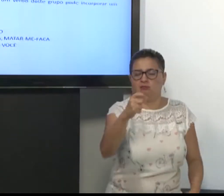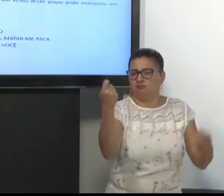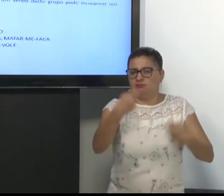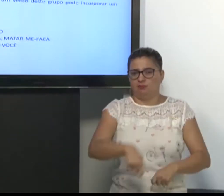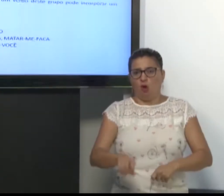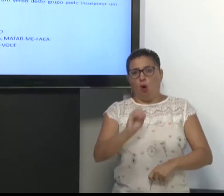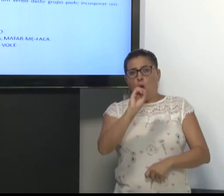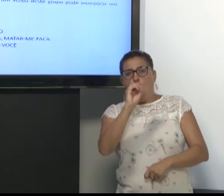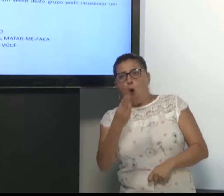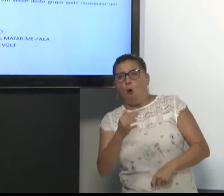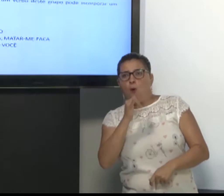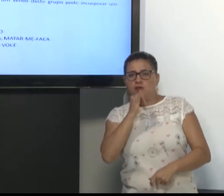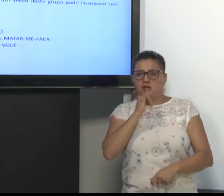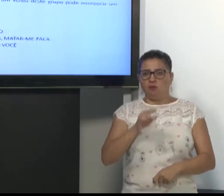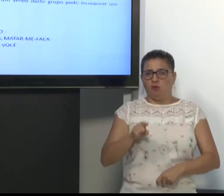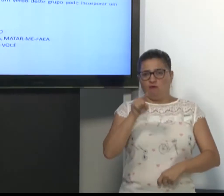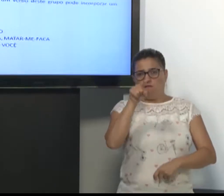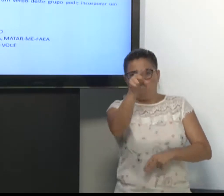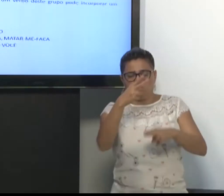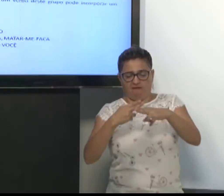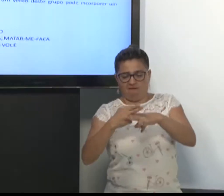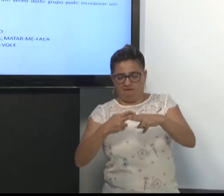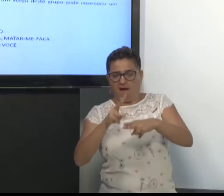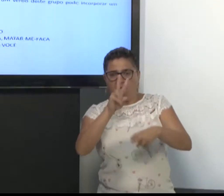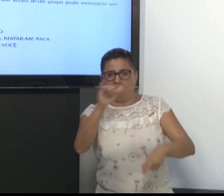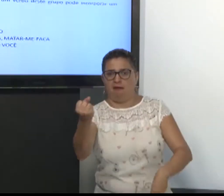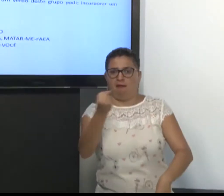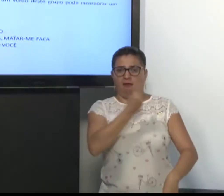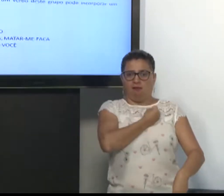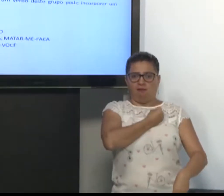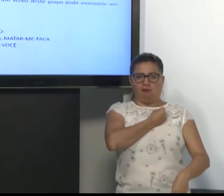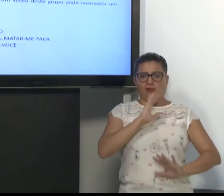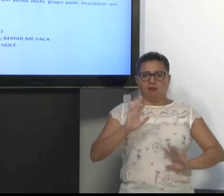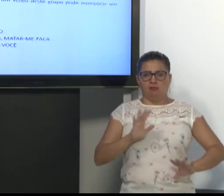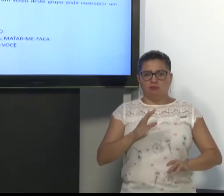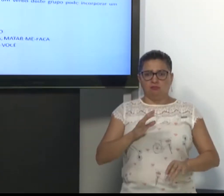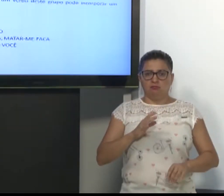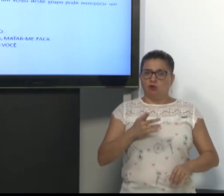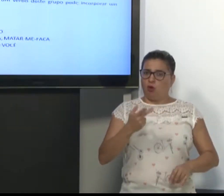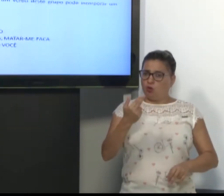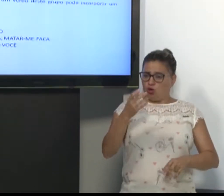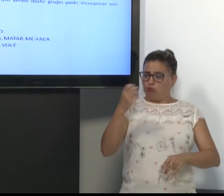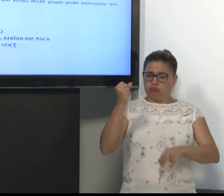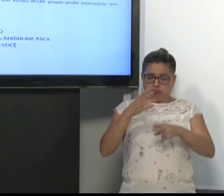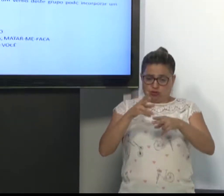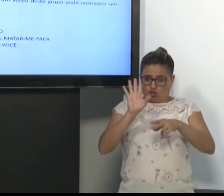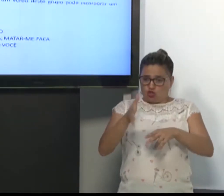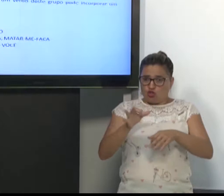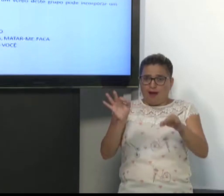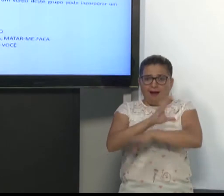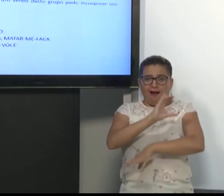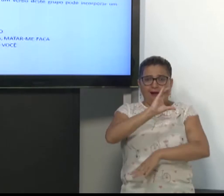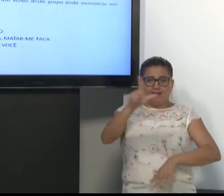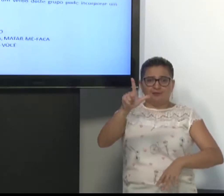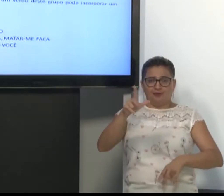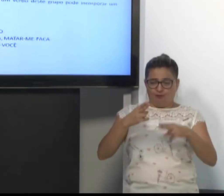sinal de faca. Só o classificador. Ou você vai usar uma faca para me matar. Não há necessidade.